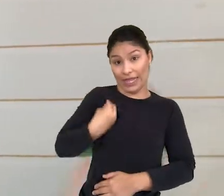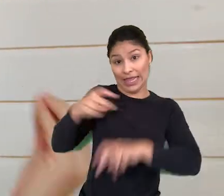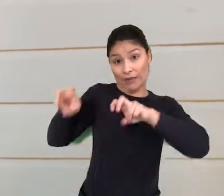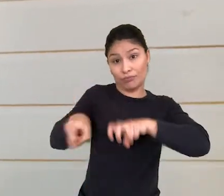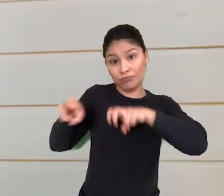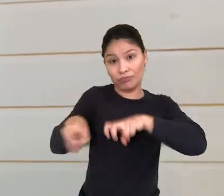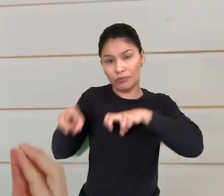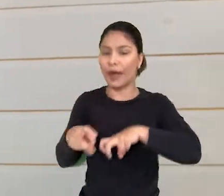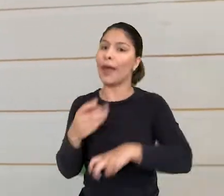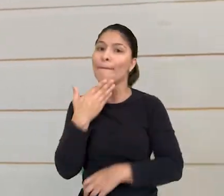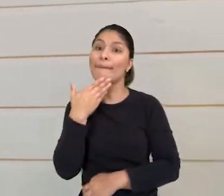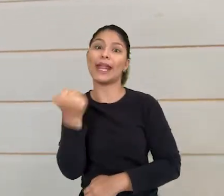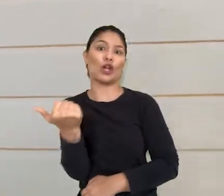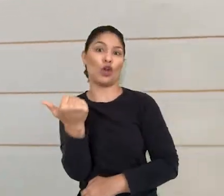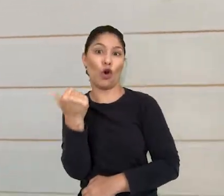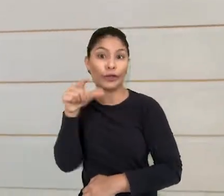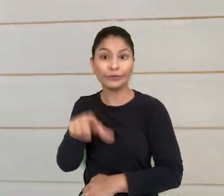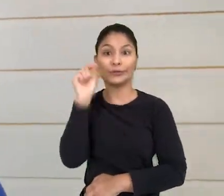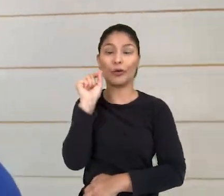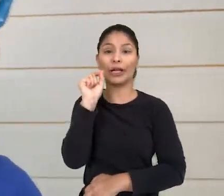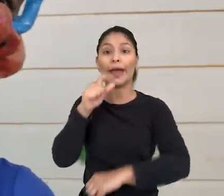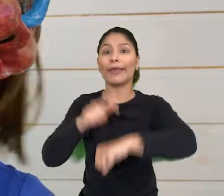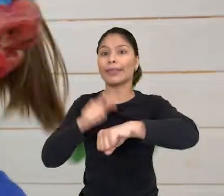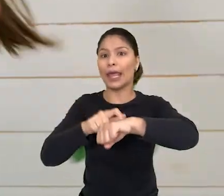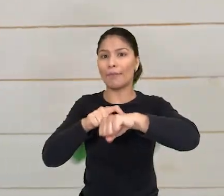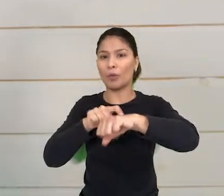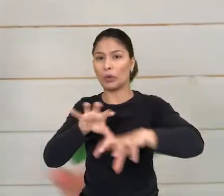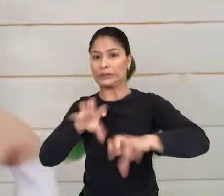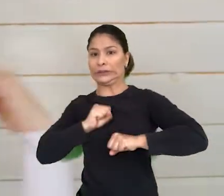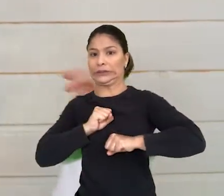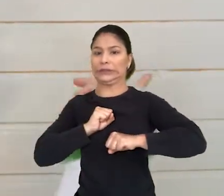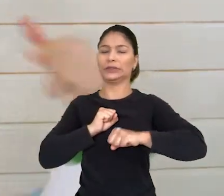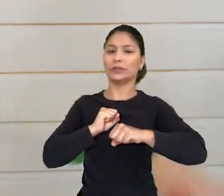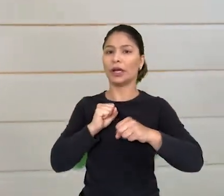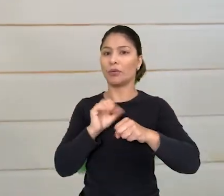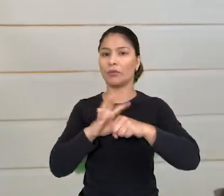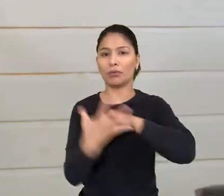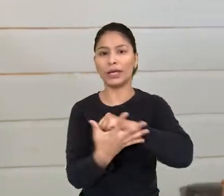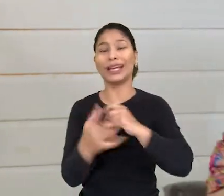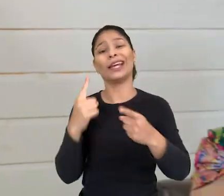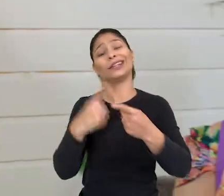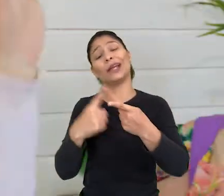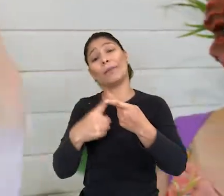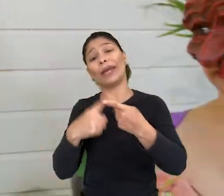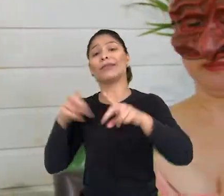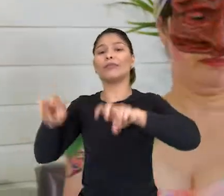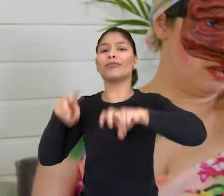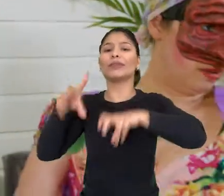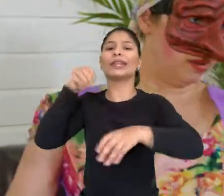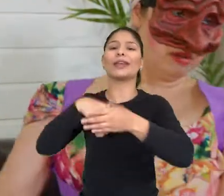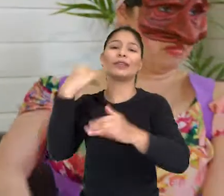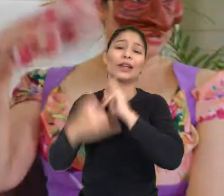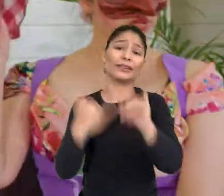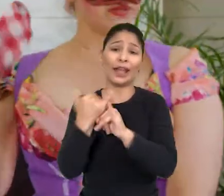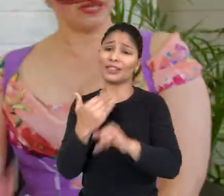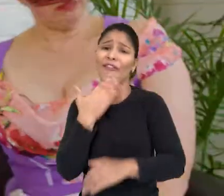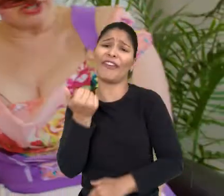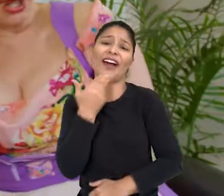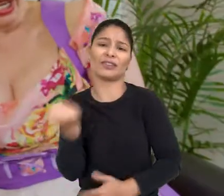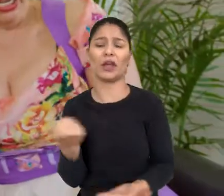melhor alternativa nesses tempos de contágio. E depois da internet no campo, ficou tudo muito mais fácil. Mas eu sempre achei